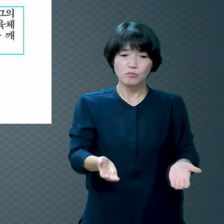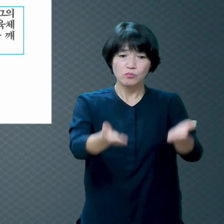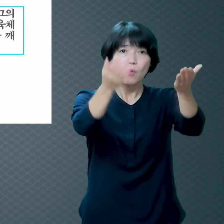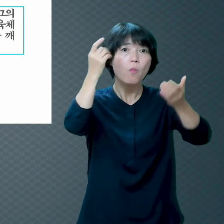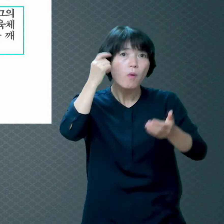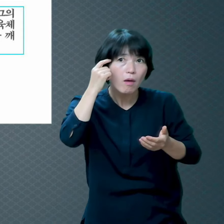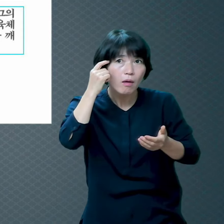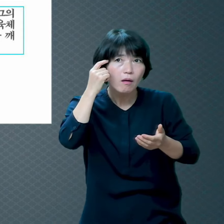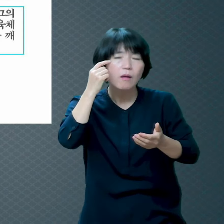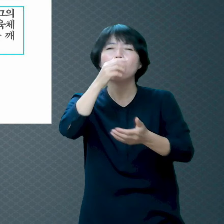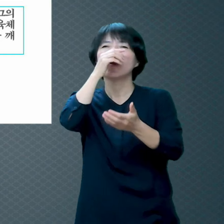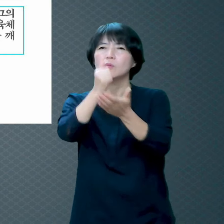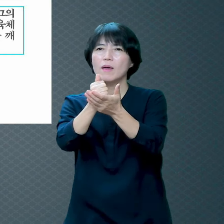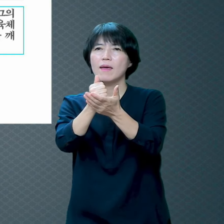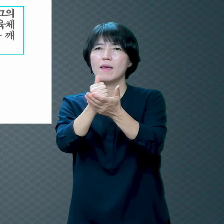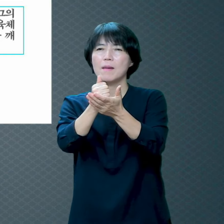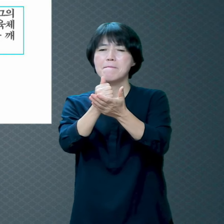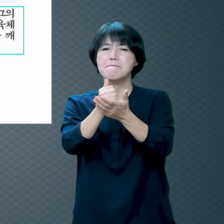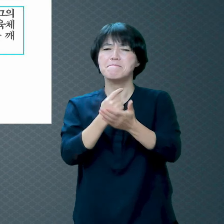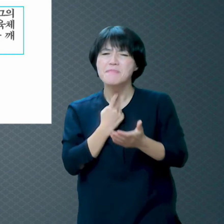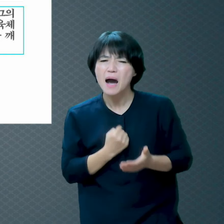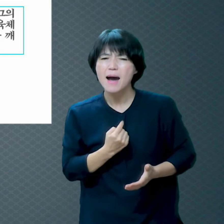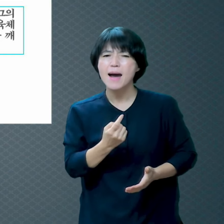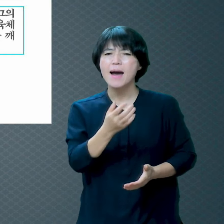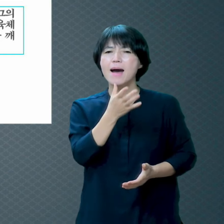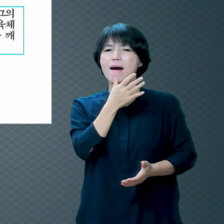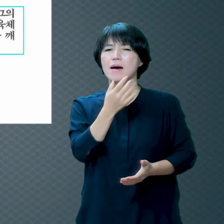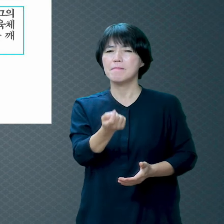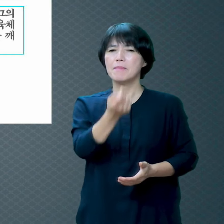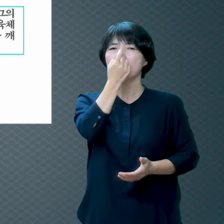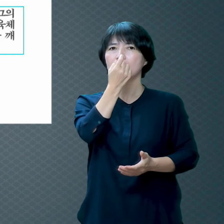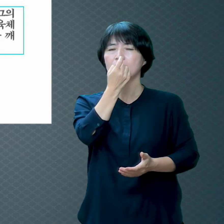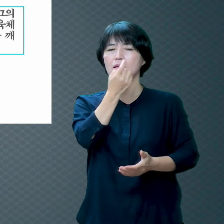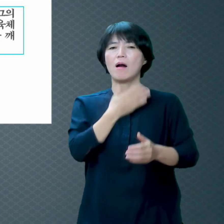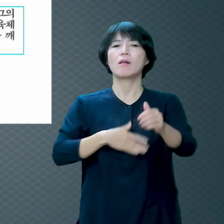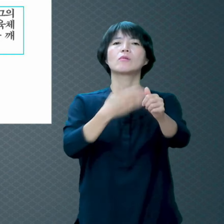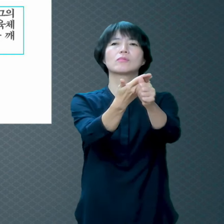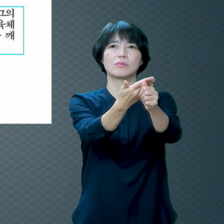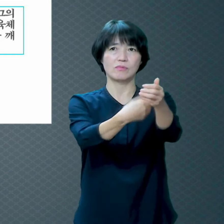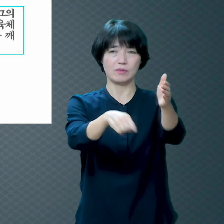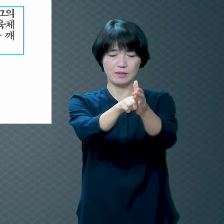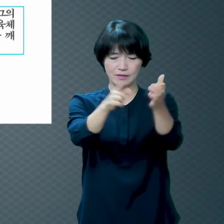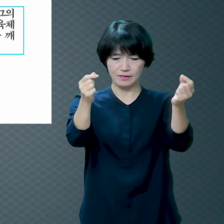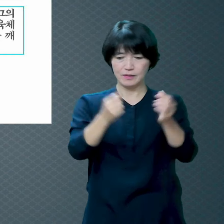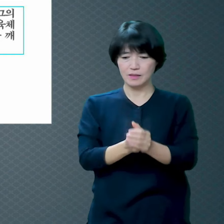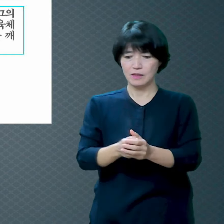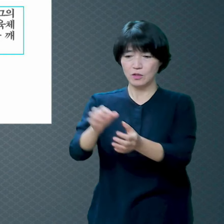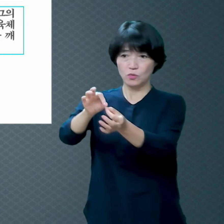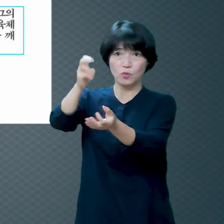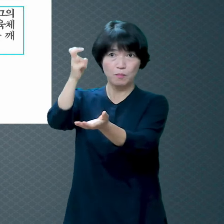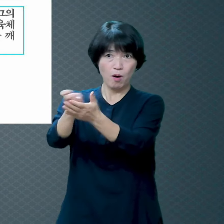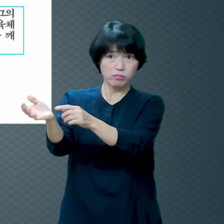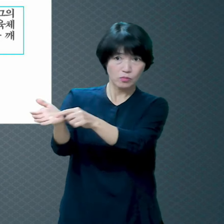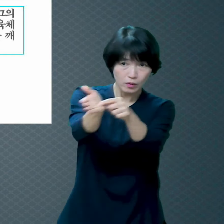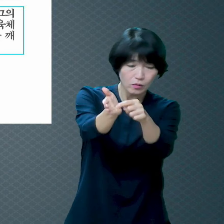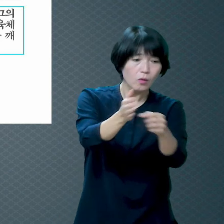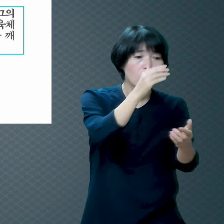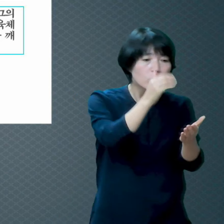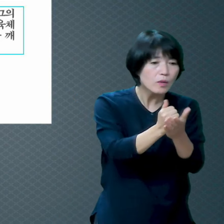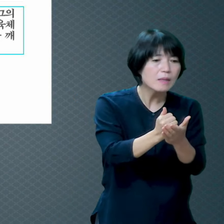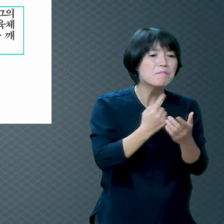하나님의 의도가 선하잖아요 죄의를 알려주고 율법을 통해서 죄를 깨닫게 해 주고